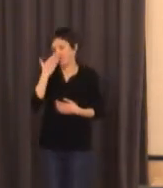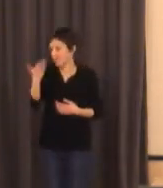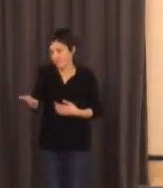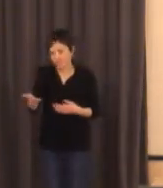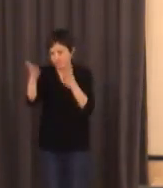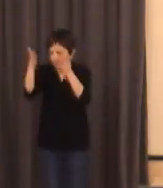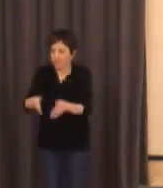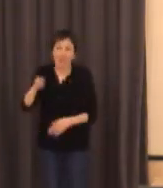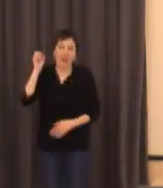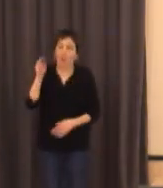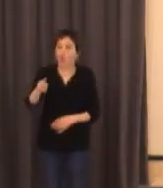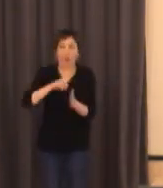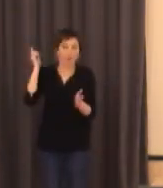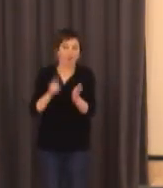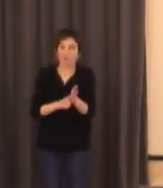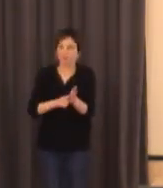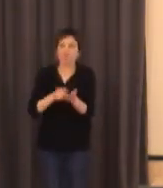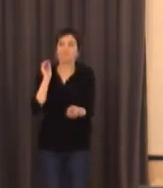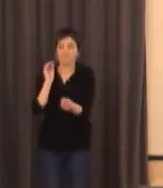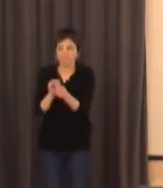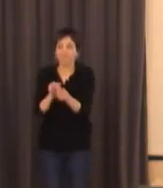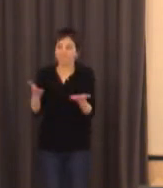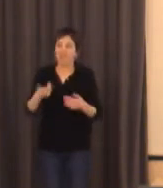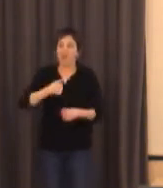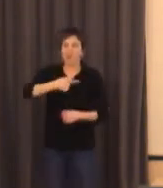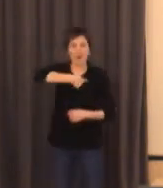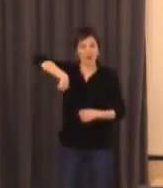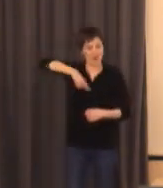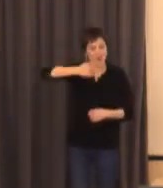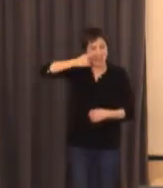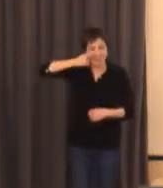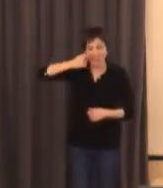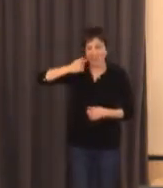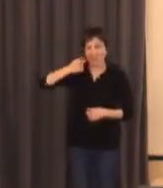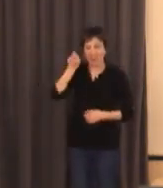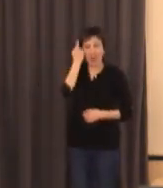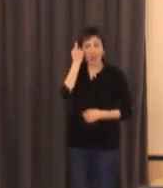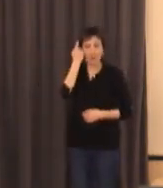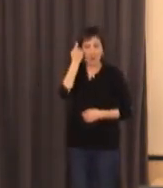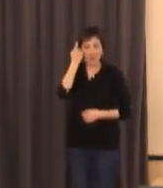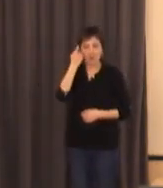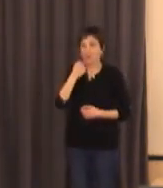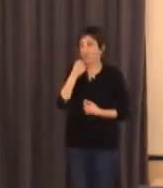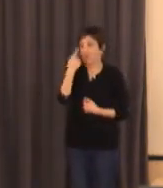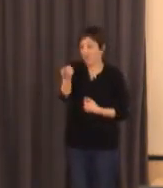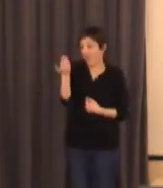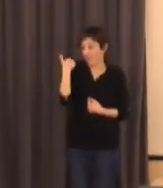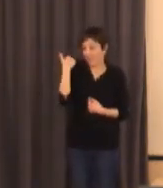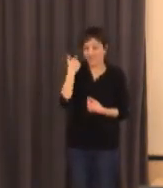llevas toda la razón del mundo nosotros la realidad de nuestro alumnado la he dicho antes